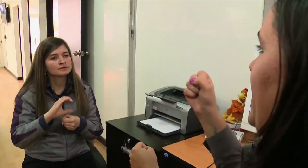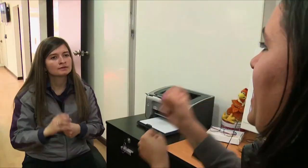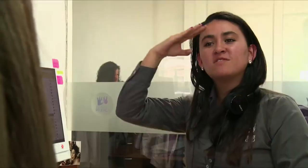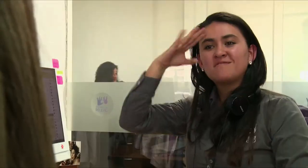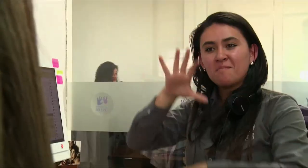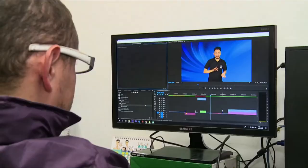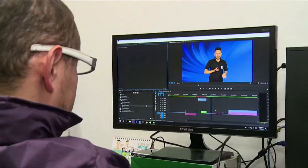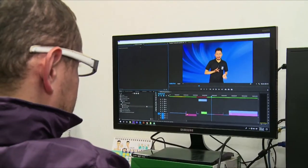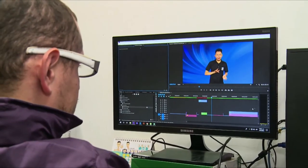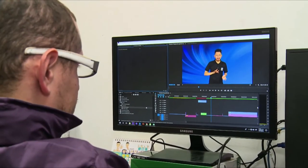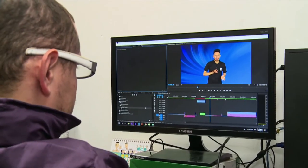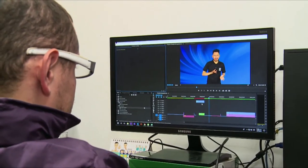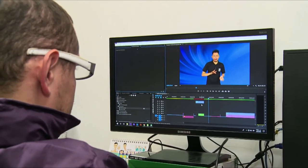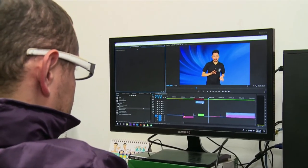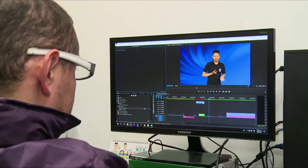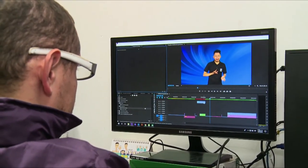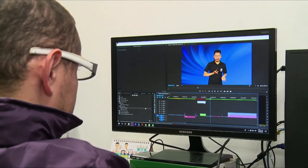.com www.centroderrelevo